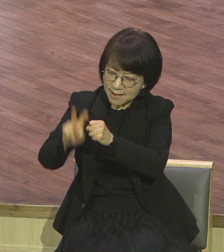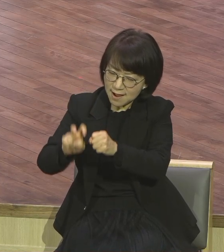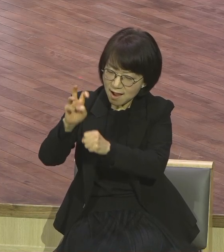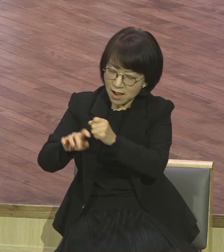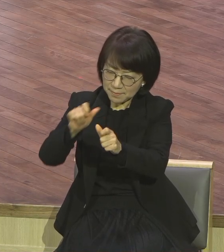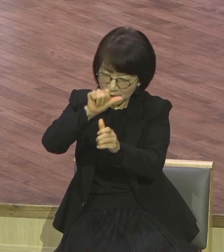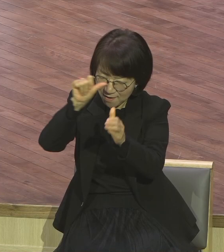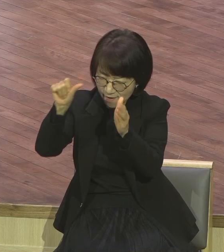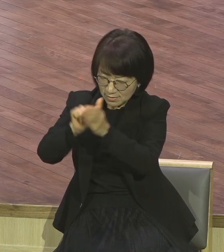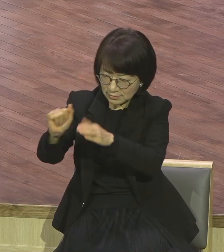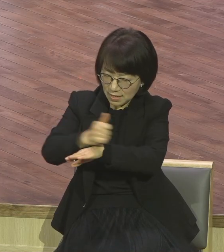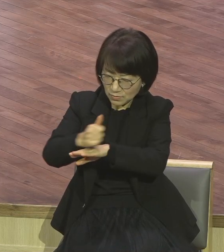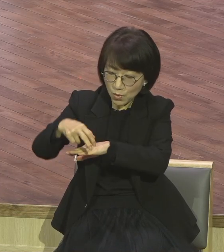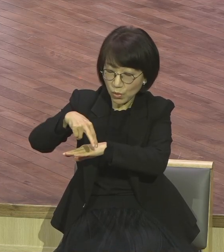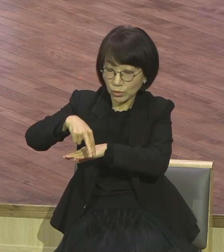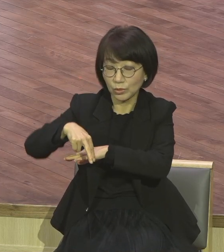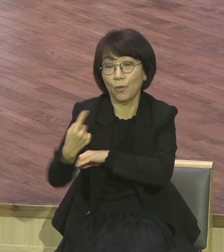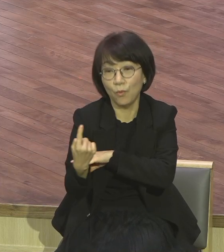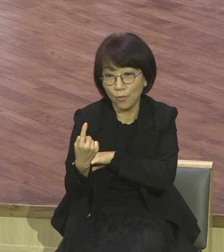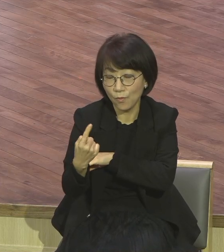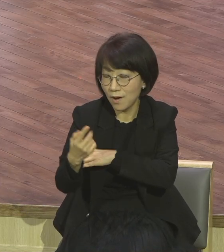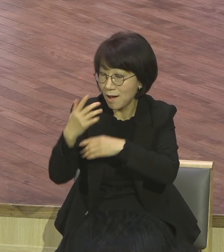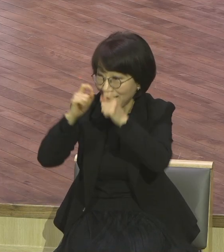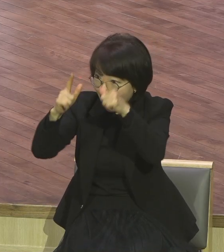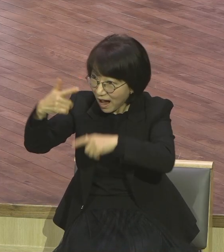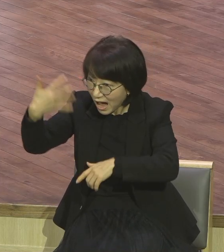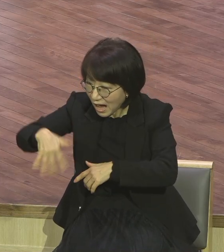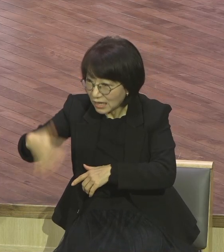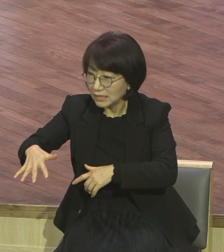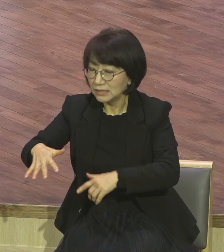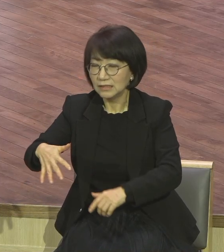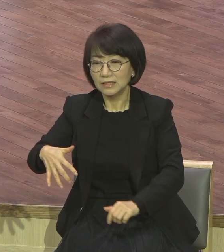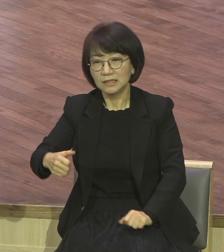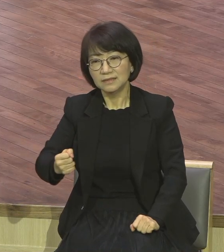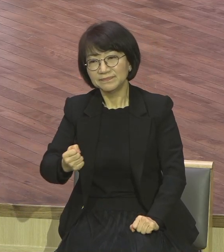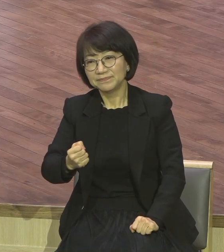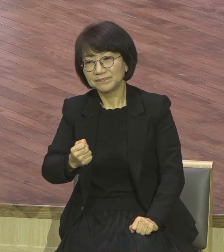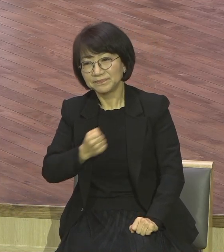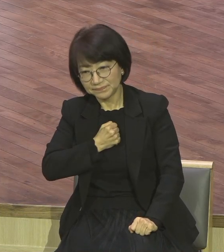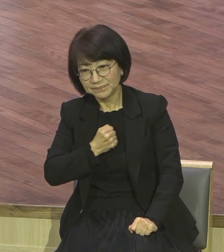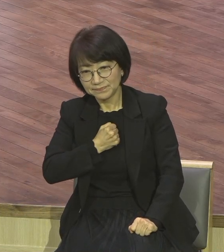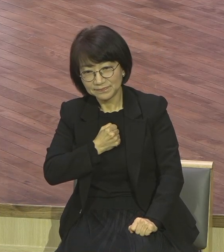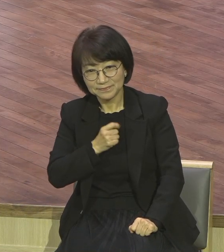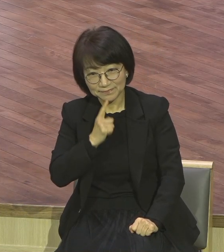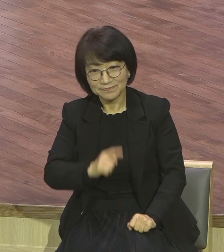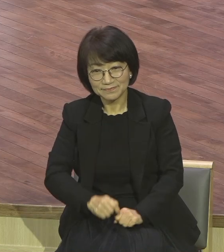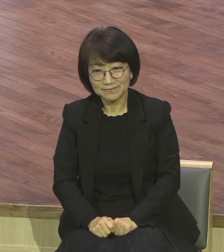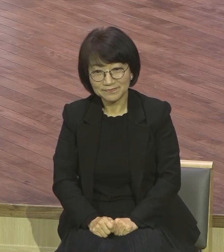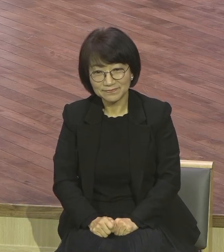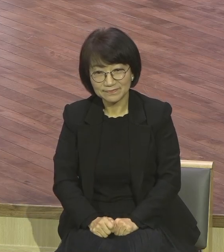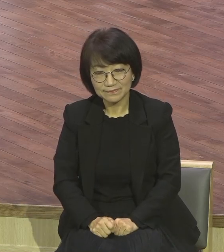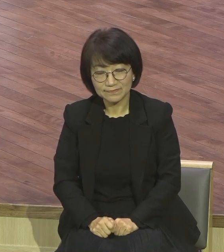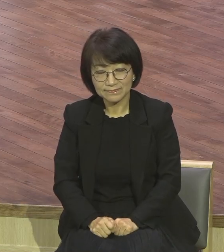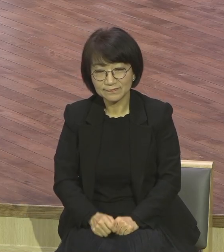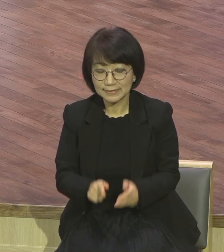아직도 깨닫지 못하느냐. 신앙생활하는데 가장 중요한 것이 뭐냐.